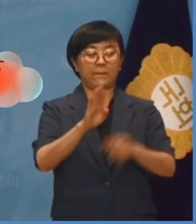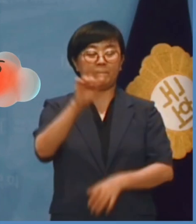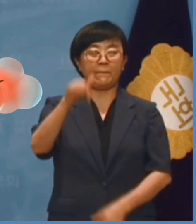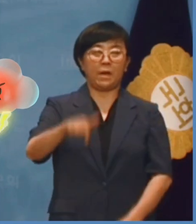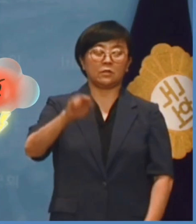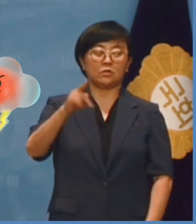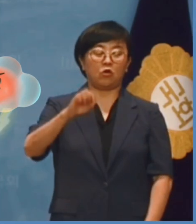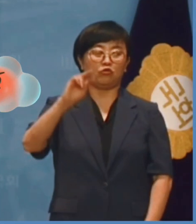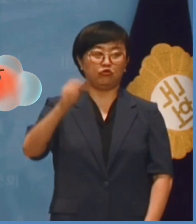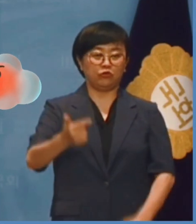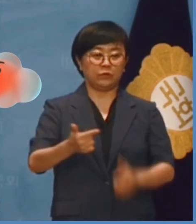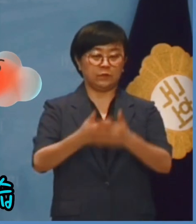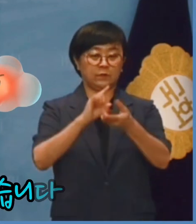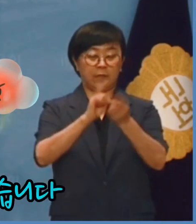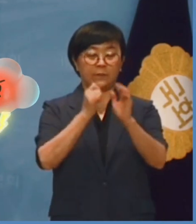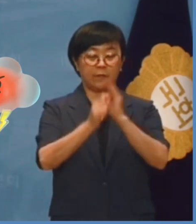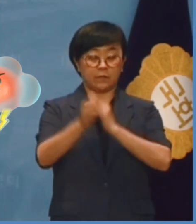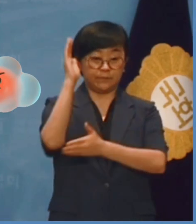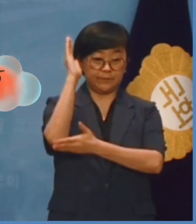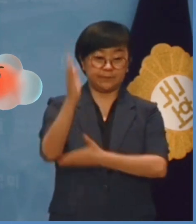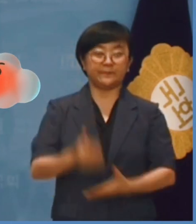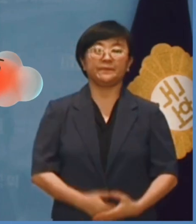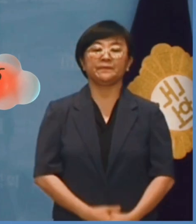박성준 대변인입니다. 브리핑하겠습니다.